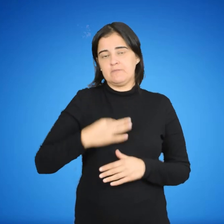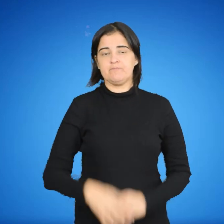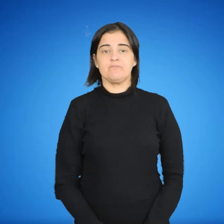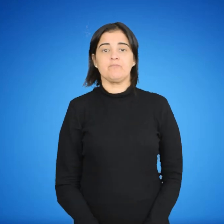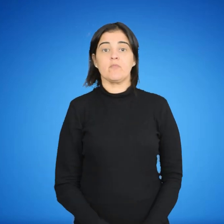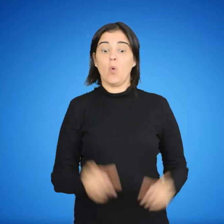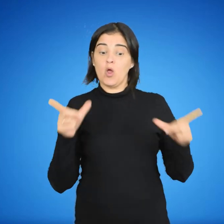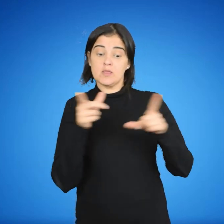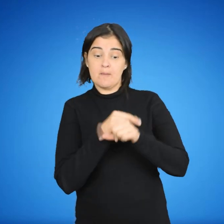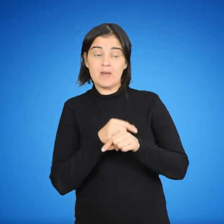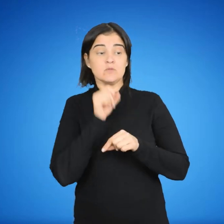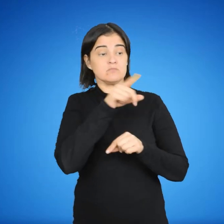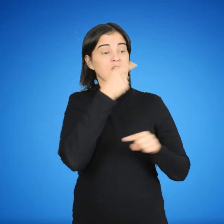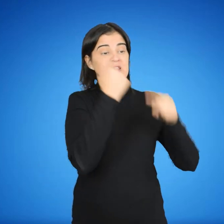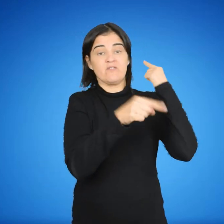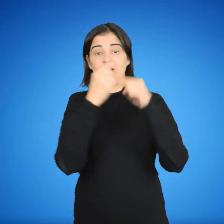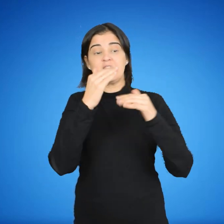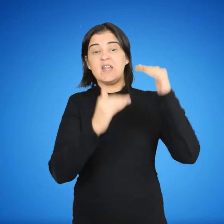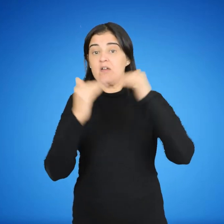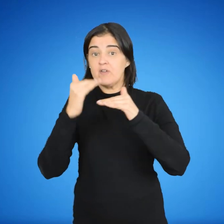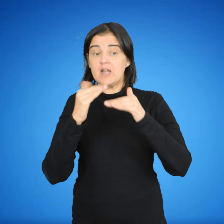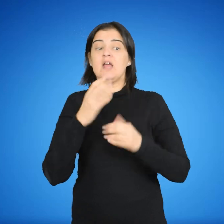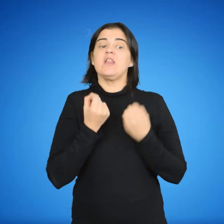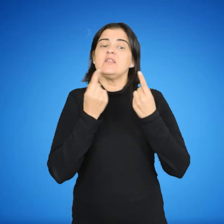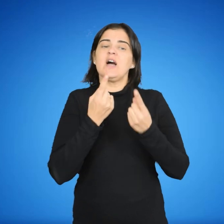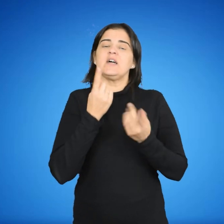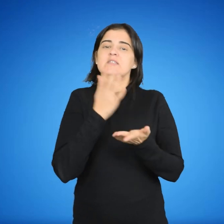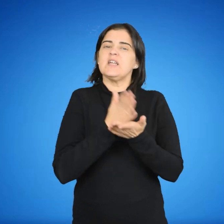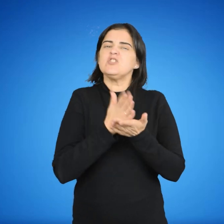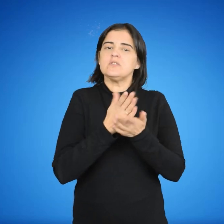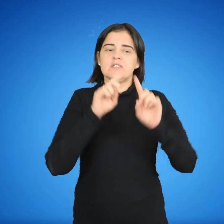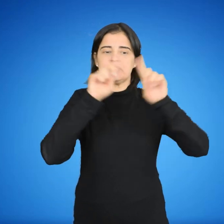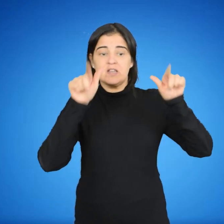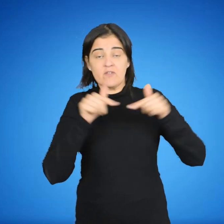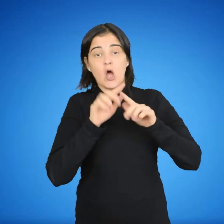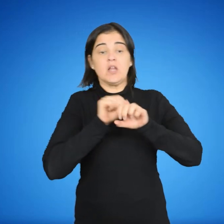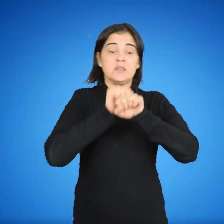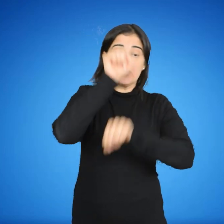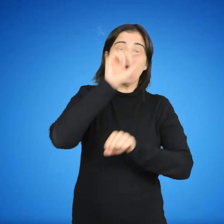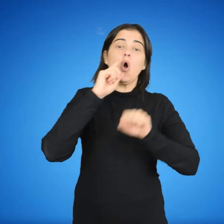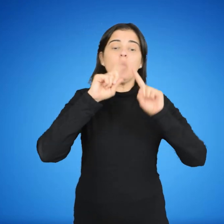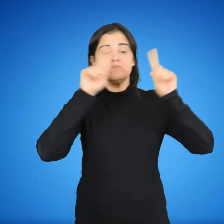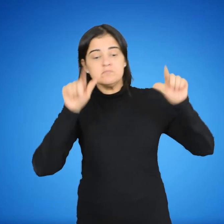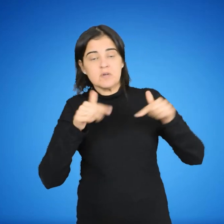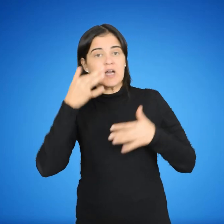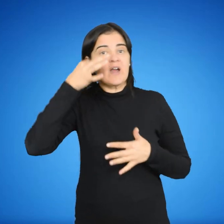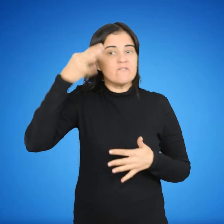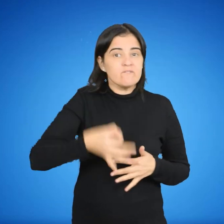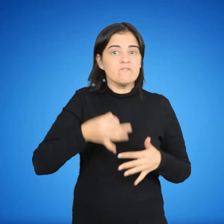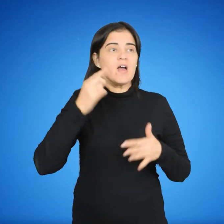La culminación de sus diferentes niveles otorga el derecho a certificaciones, títulos o diplomas cuya validez legal